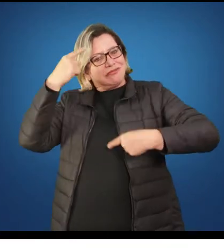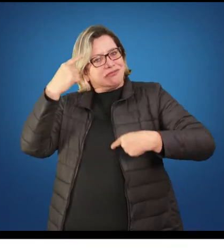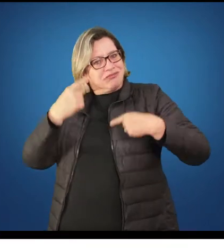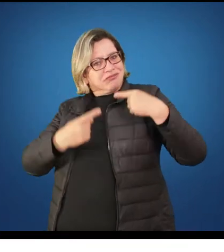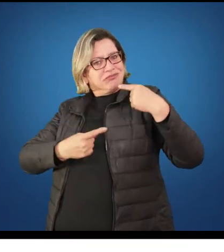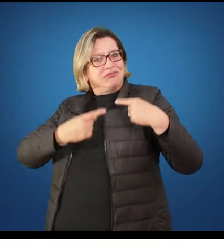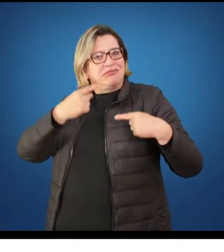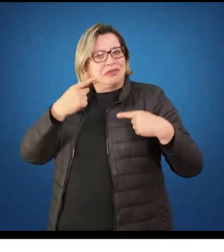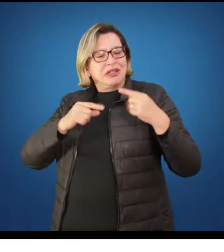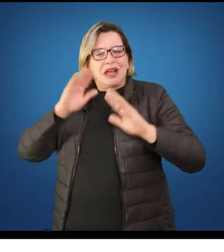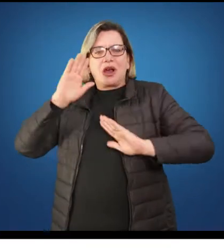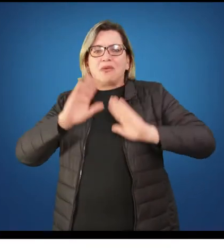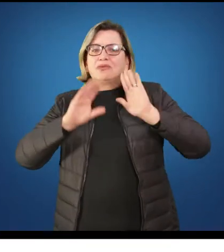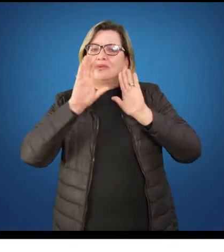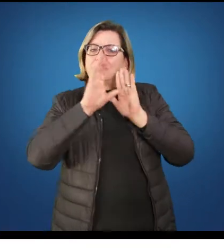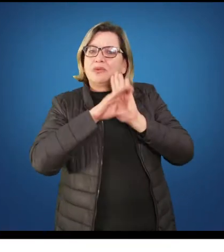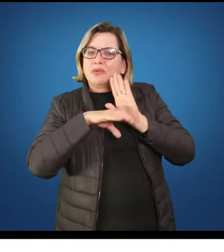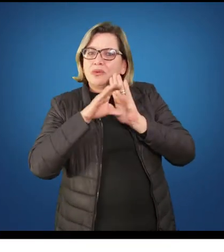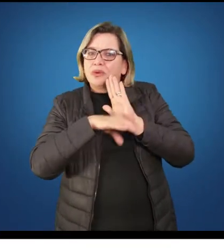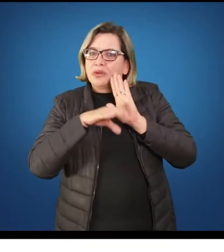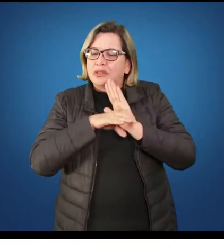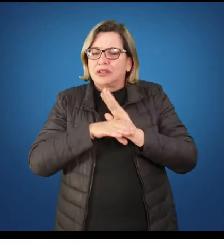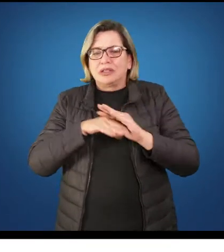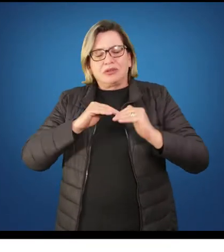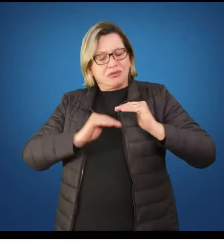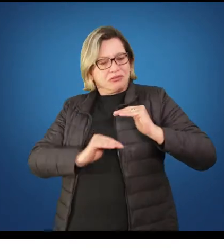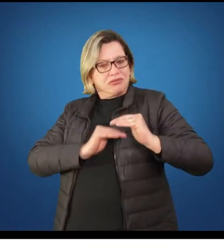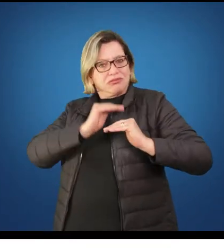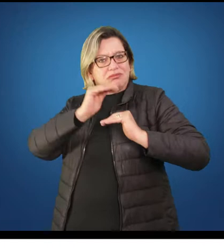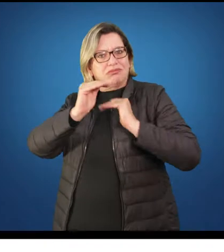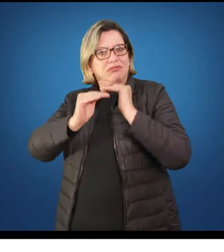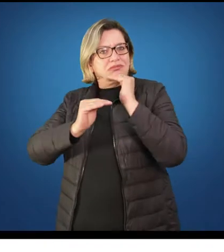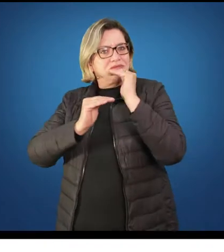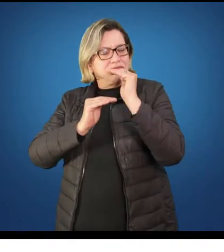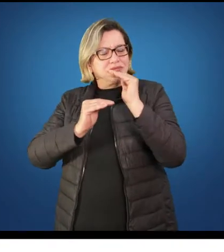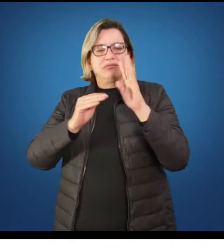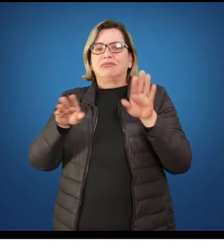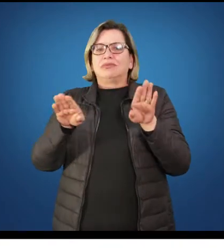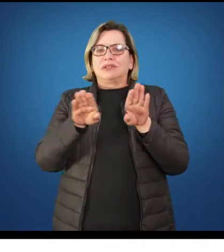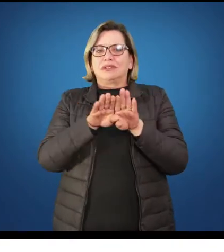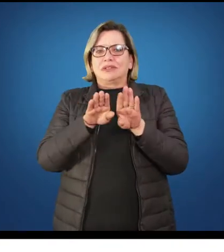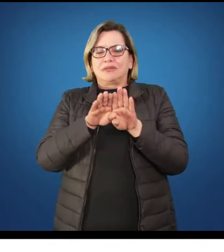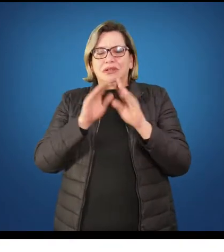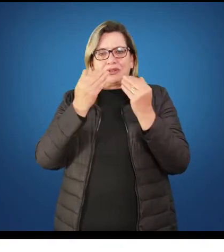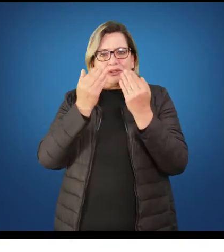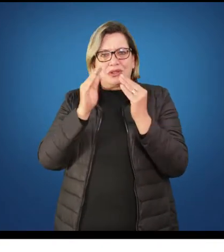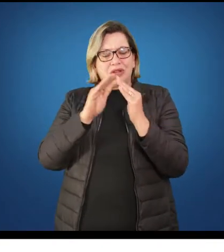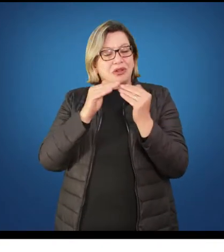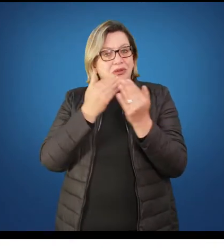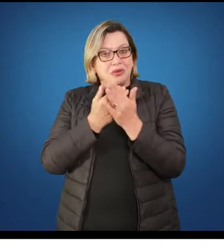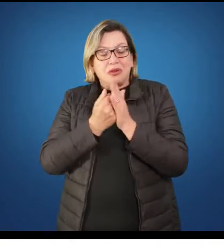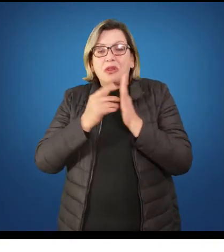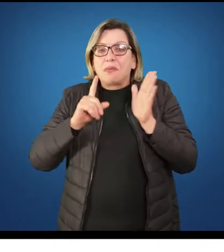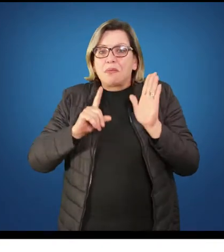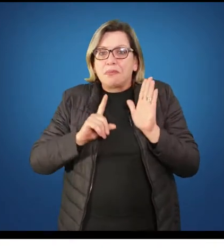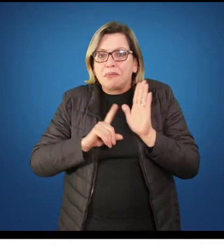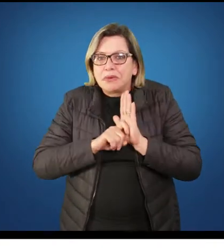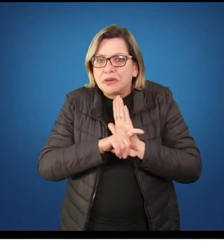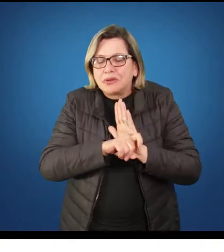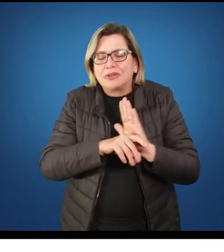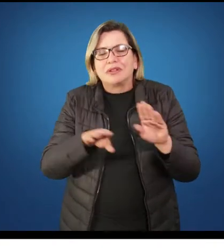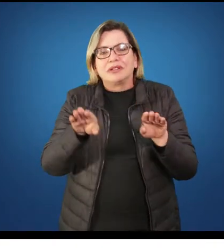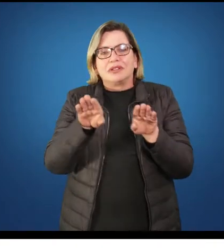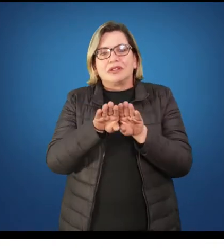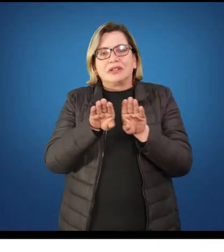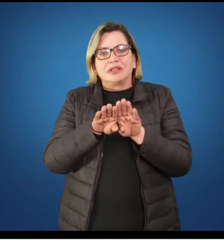Partindo da legislação brasileira, nós podemos categorizar criança como aquelas pessoas que têm 11